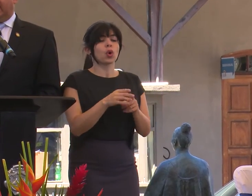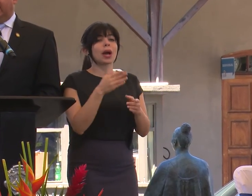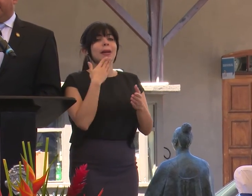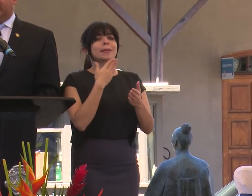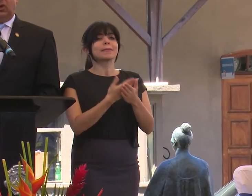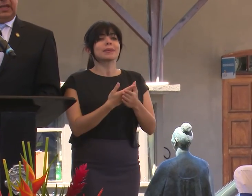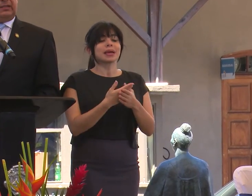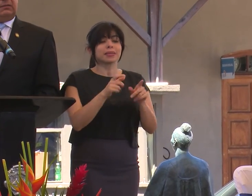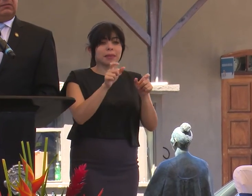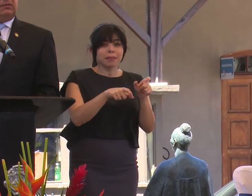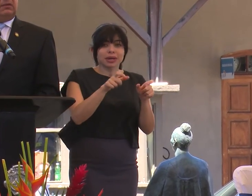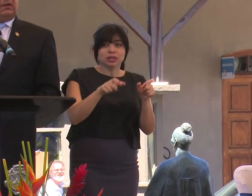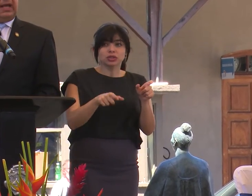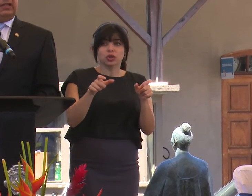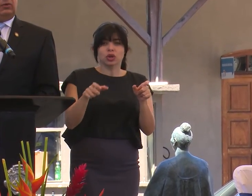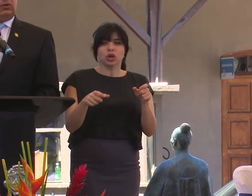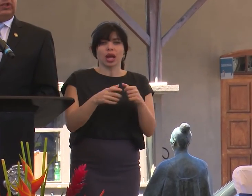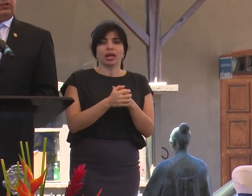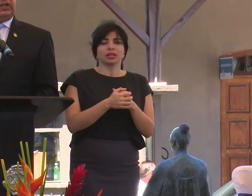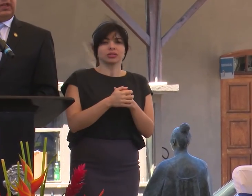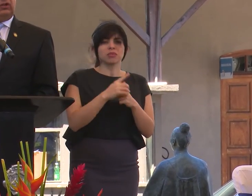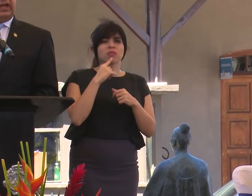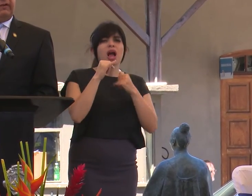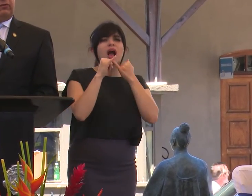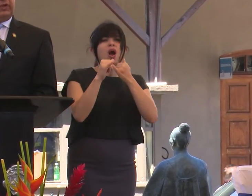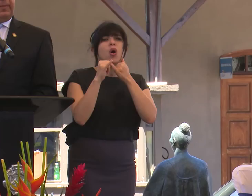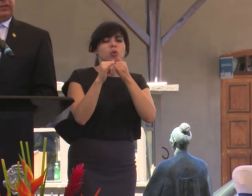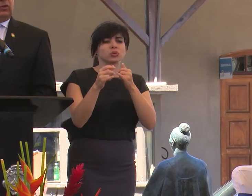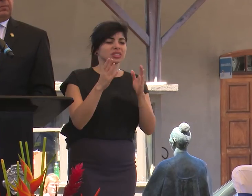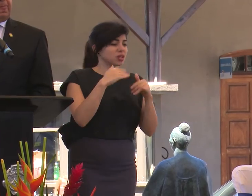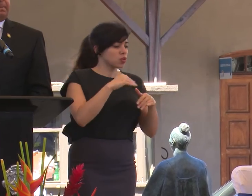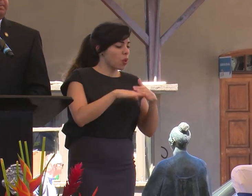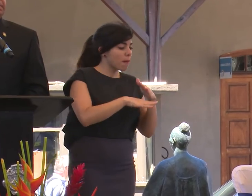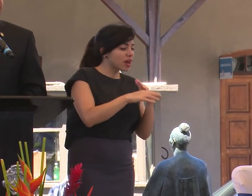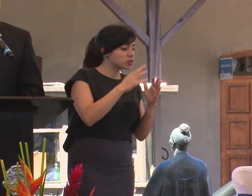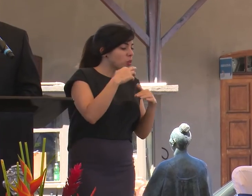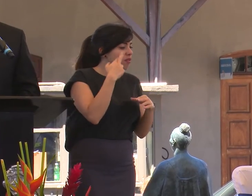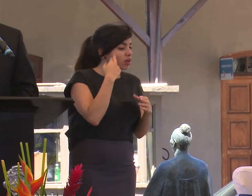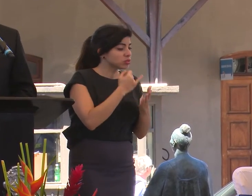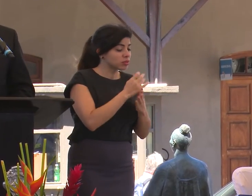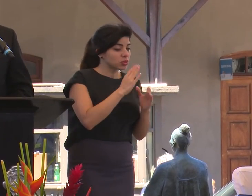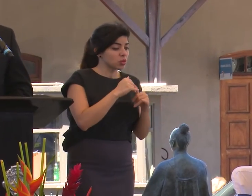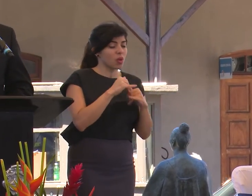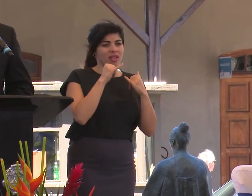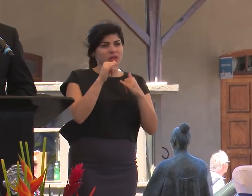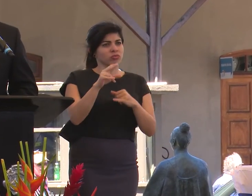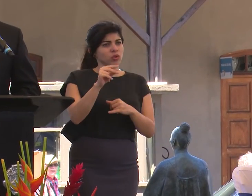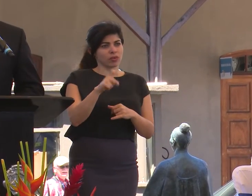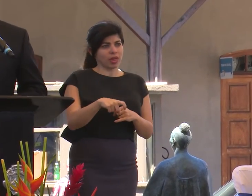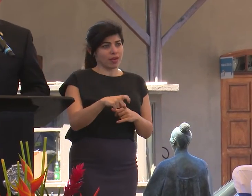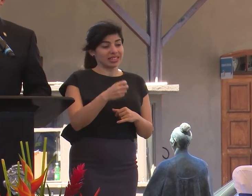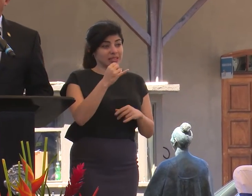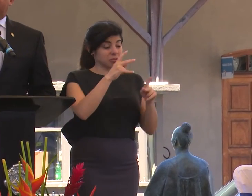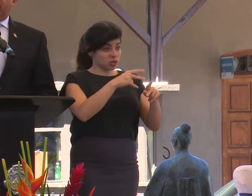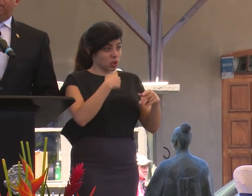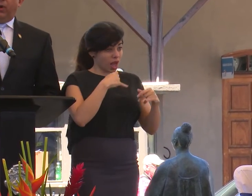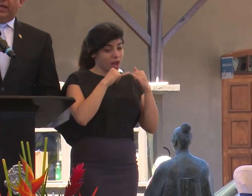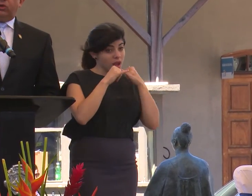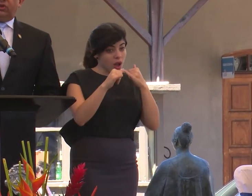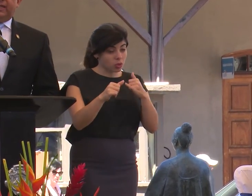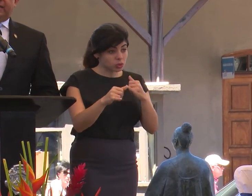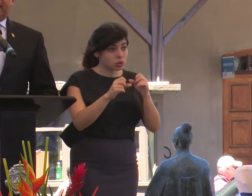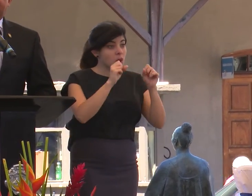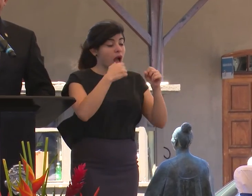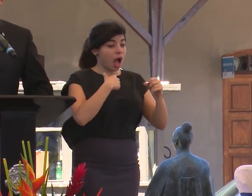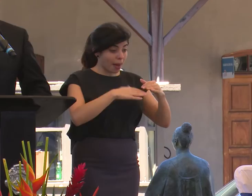bienestar de personas haciendo acusaciones que no tengan fundamento. Quien tenga esas acusaciones y